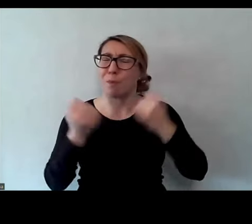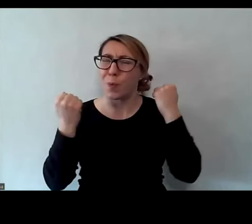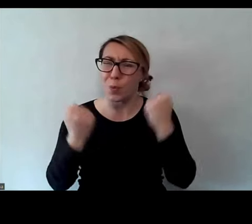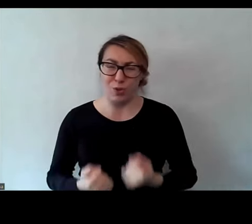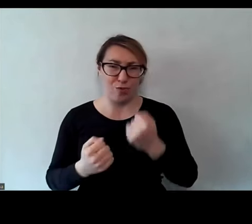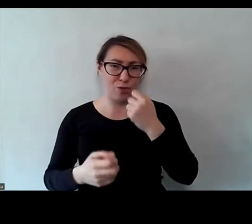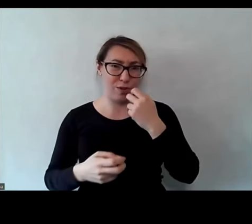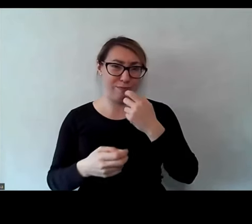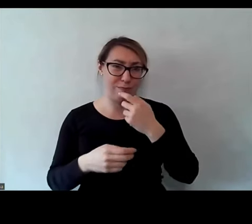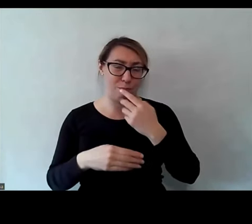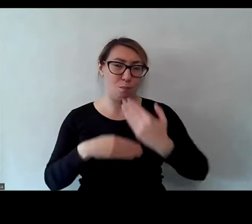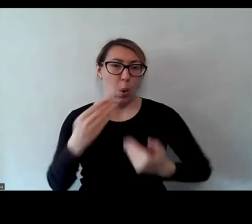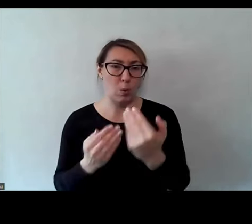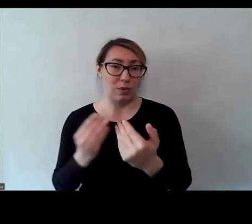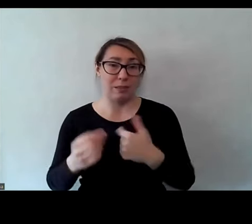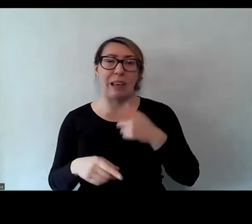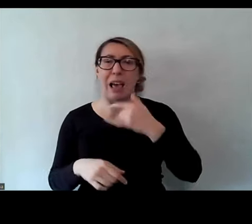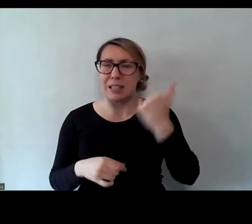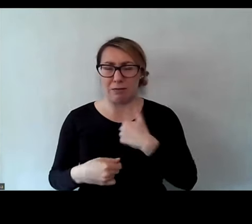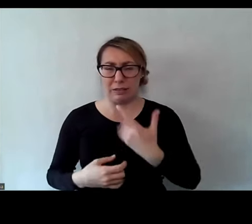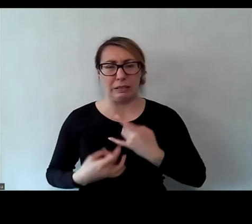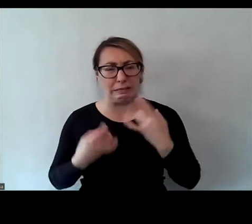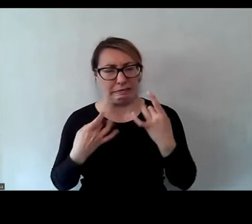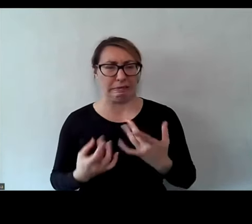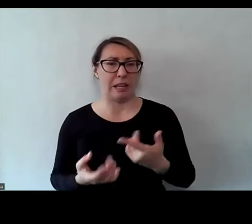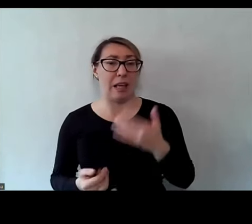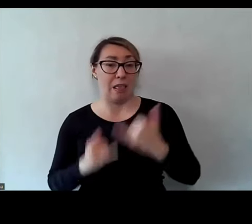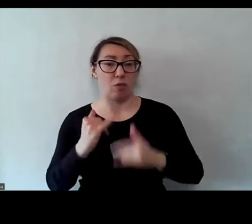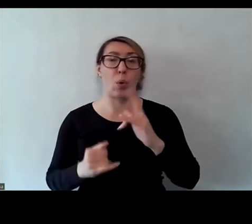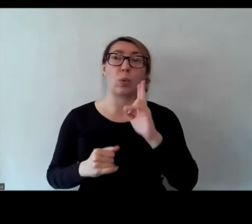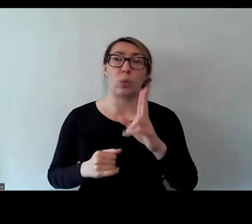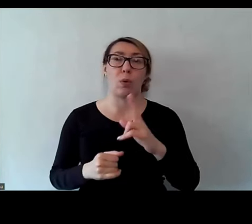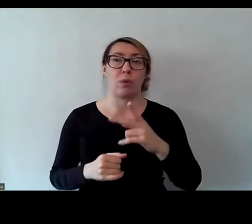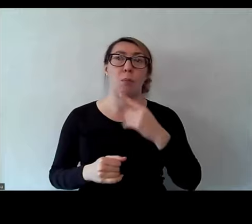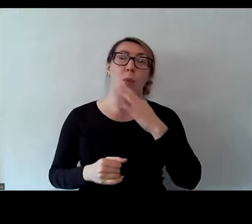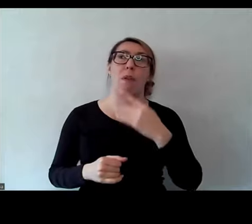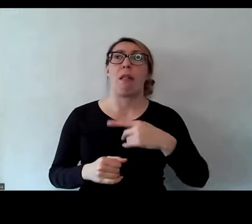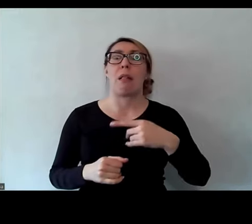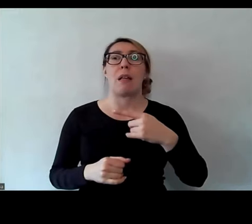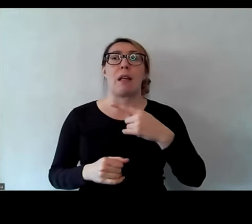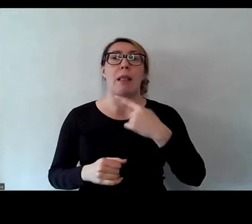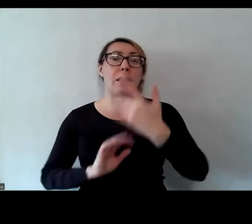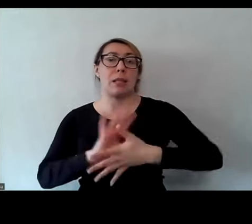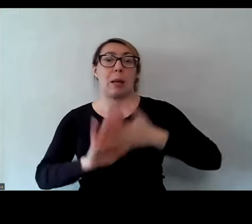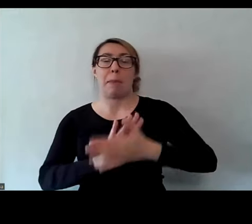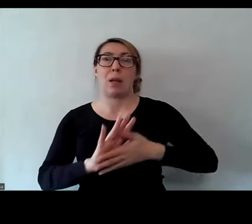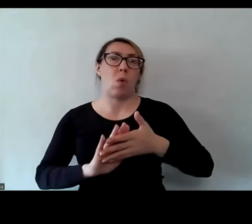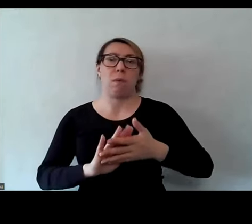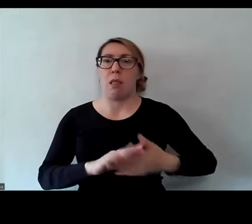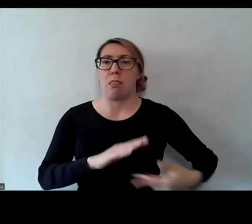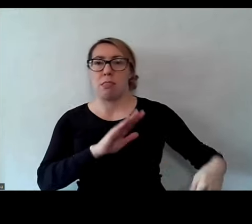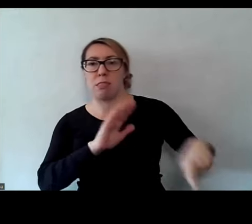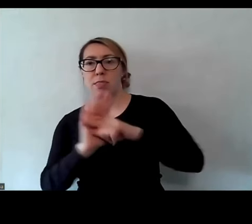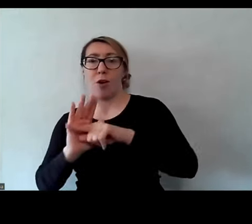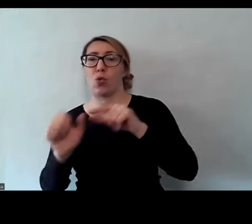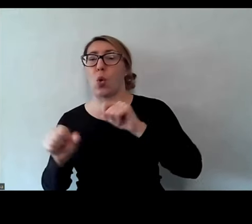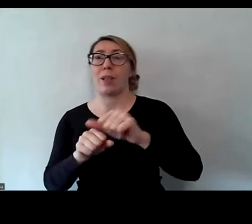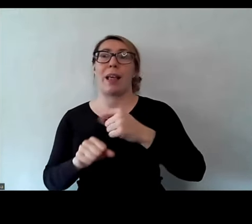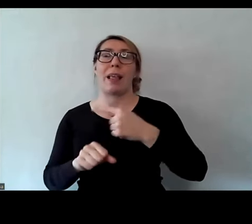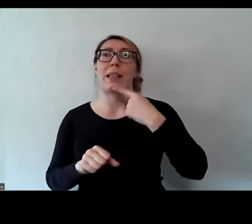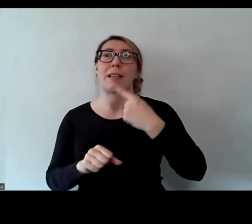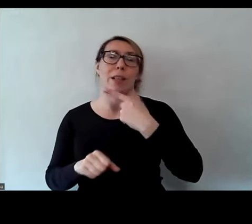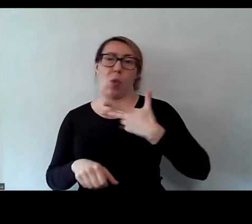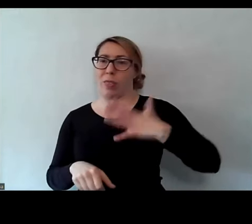i wkurzam się zawsze, kiedy słyszę, że ktoś neguje język migowy jako język, wartościową metodę